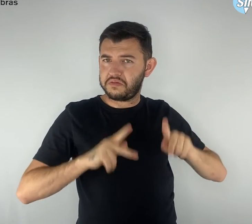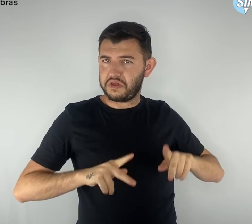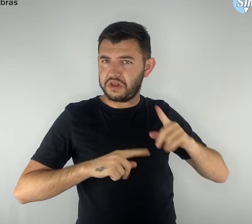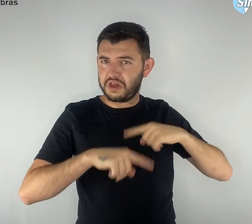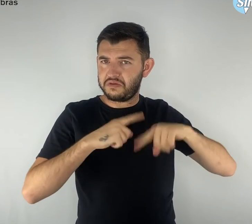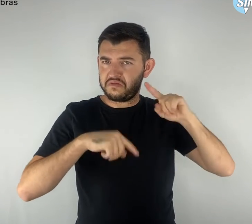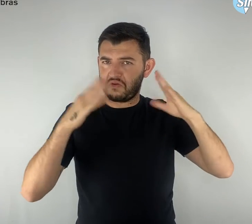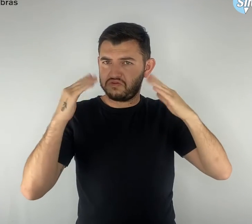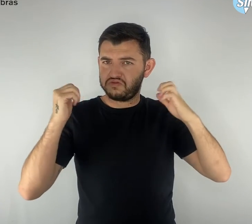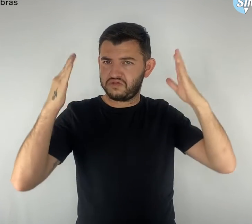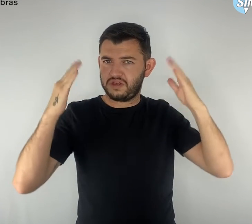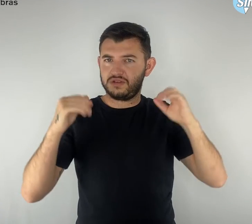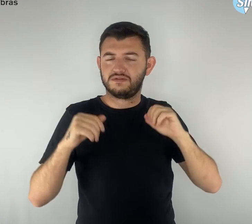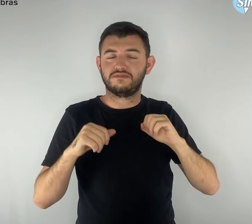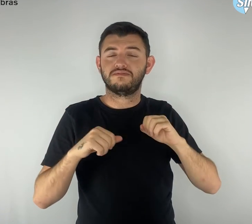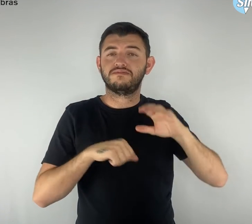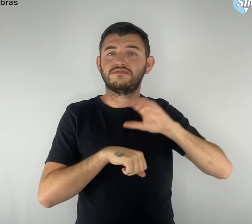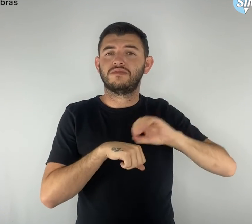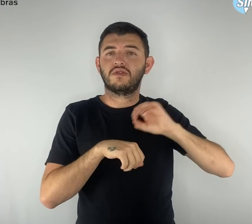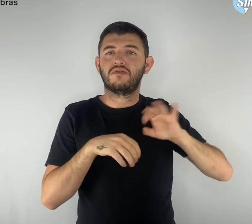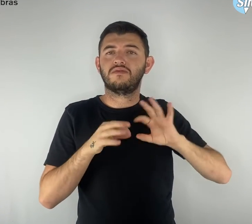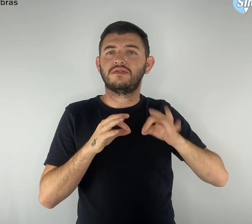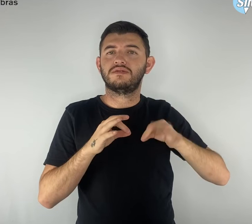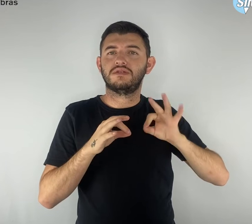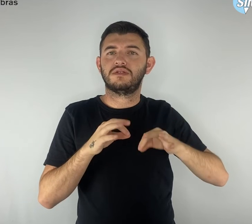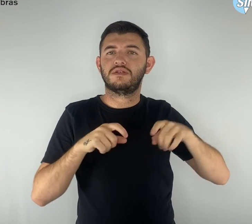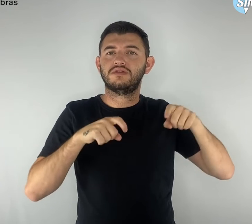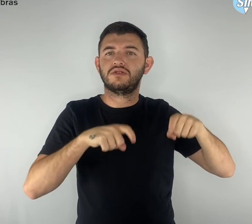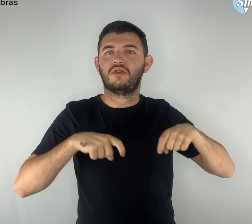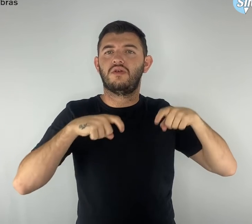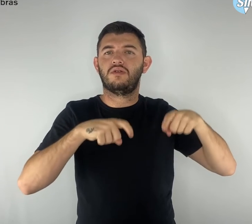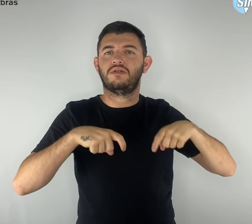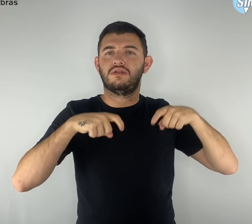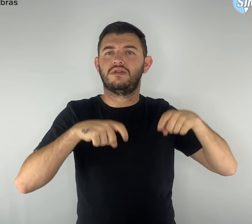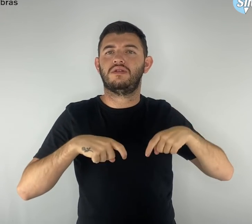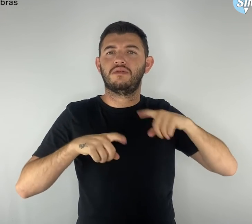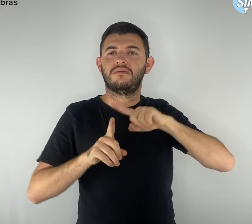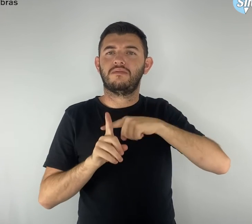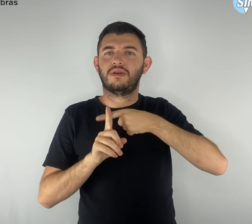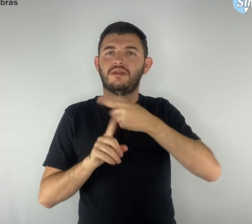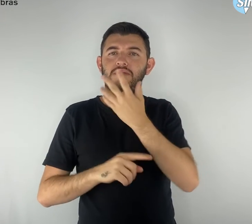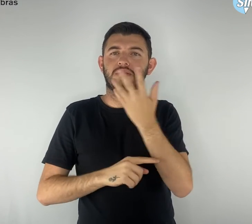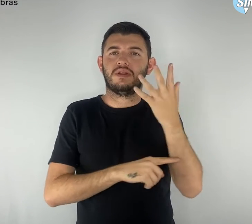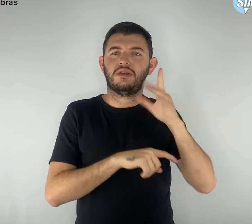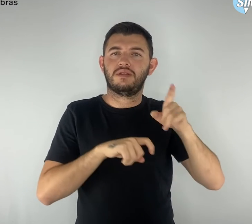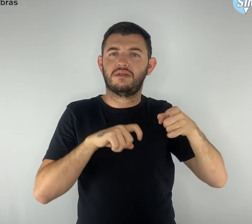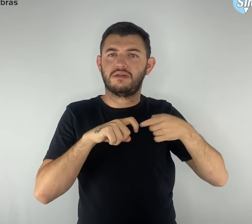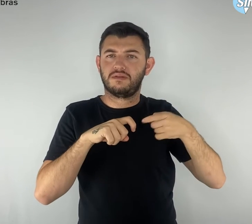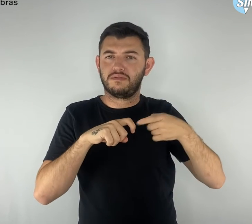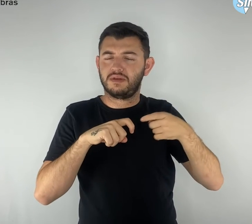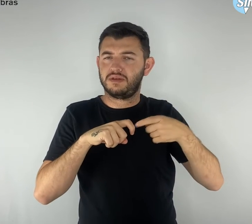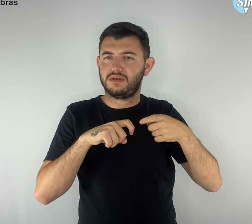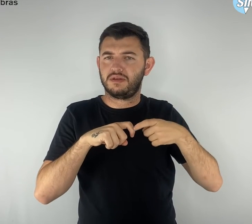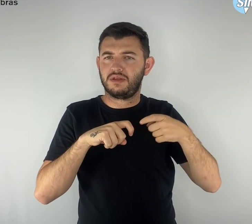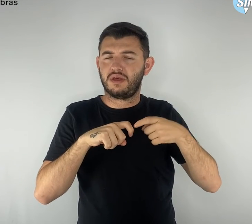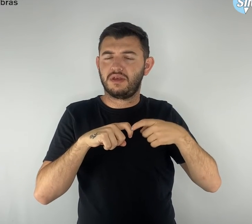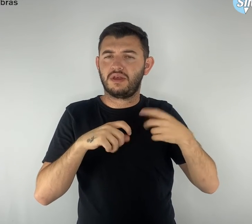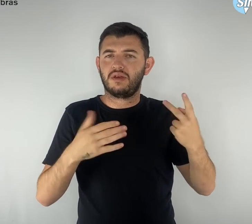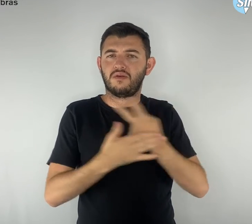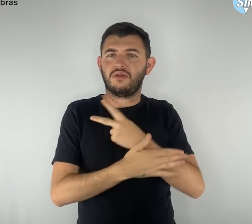de Horta e Plantas Medicinais para Aposentados, realizada na tarde desta quarta-feira, 24, na